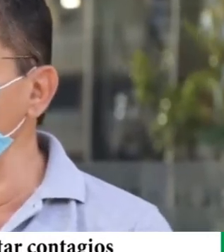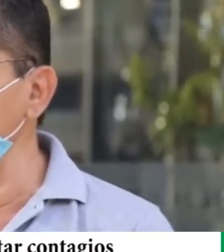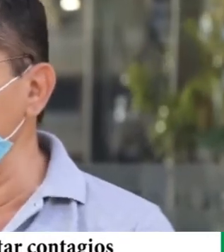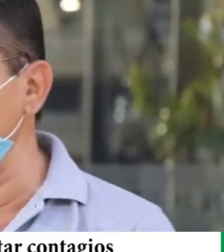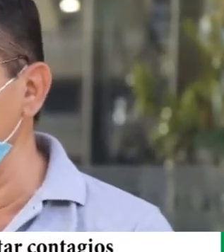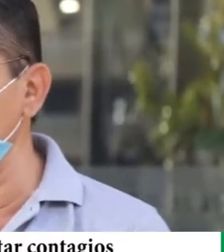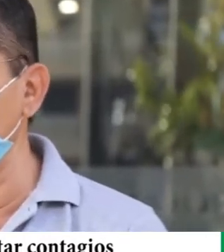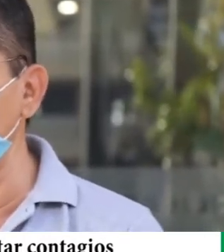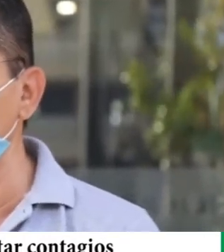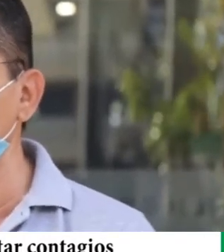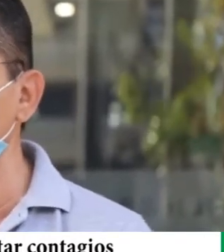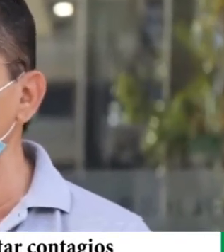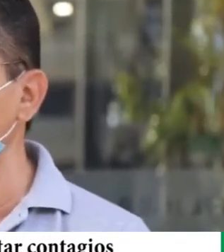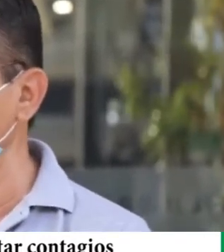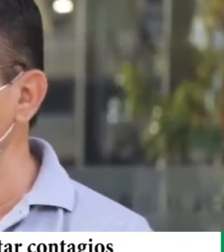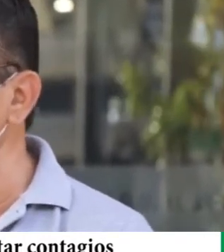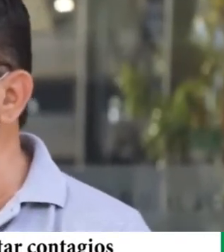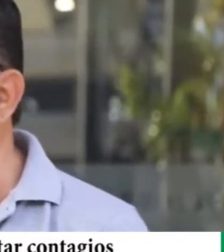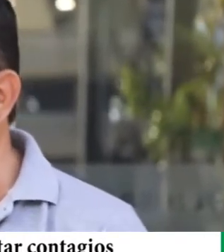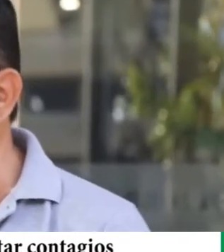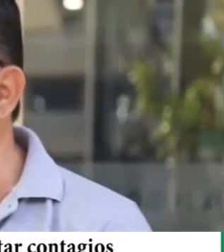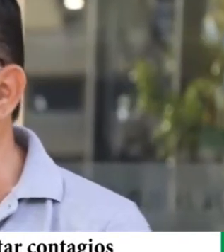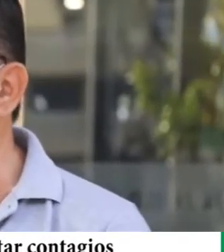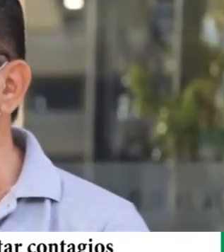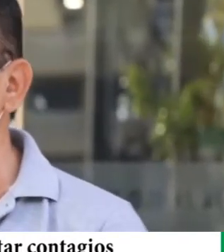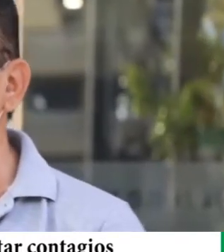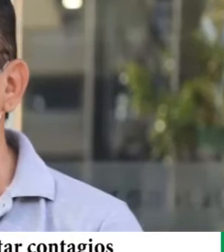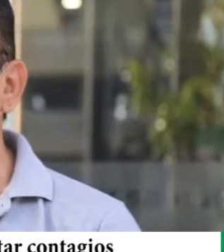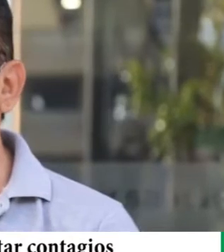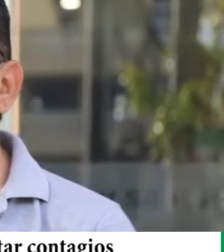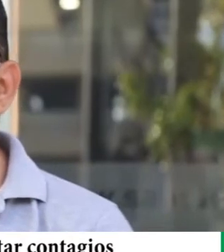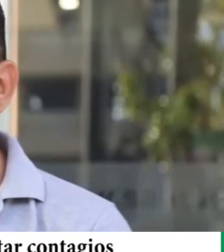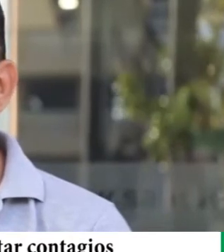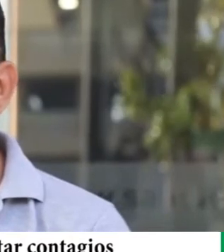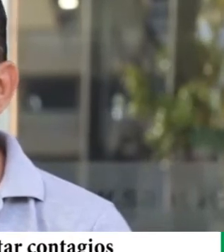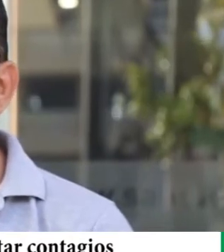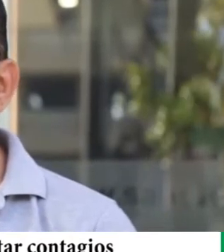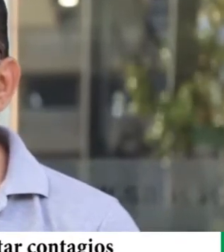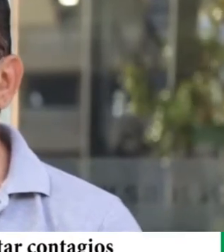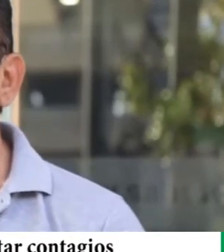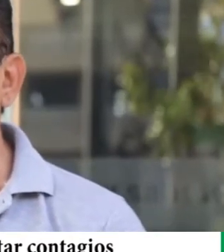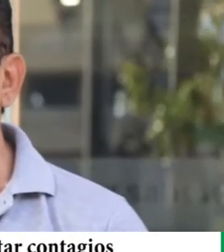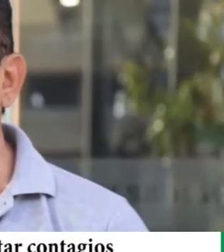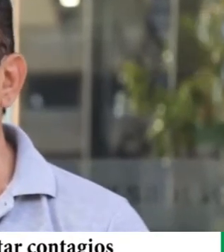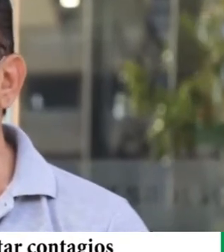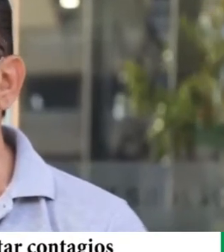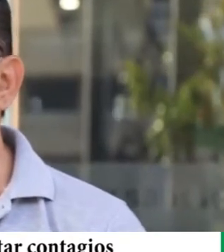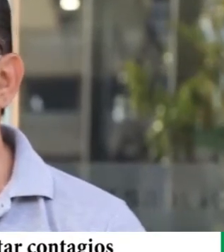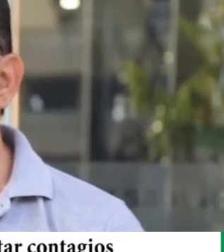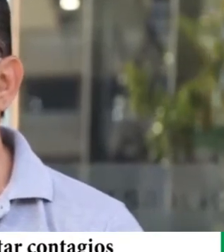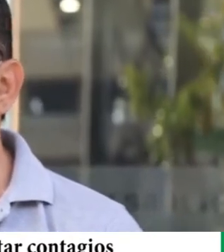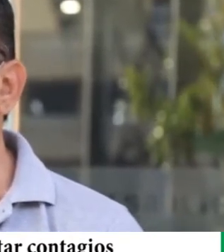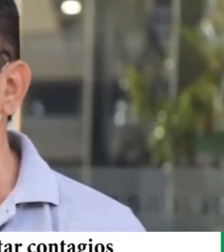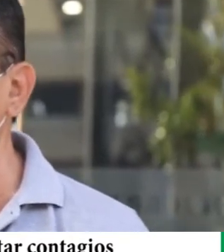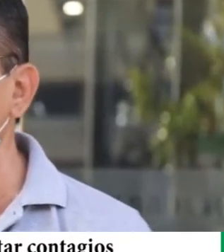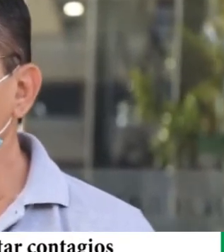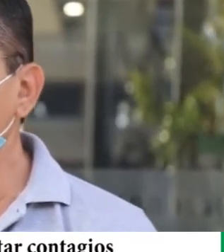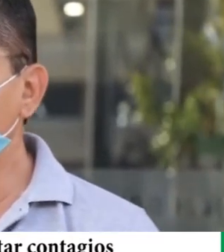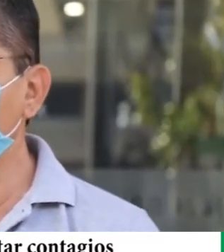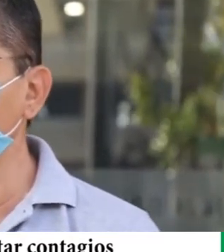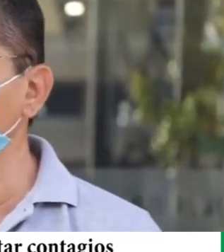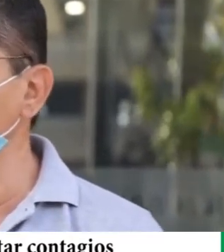principalmente y en su mayoría estos recursos al banco de sangre porque tiene una carga y requerimientos de insumos y recursos para